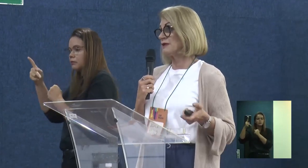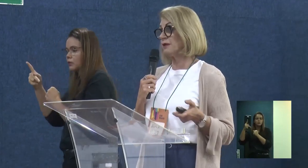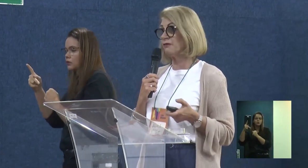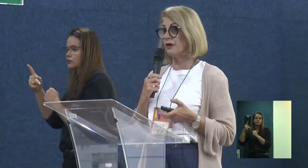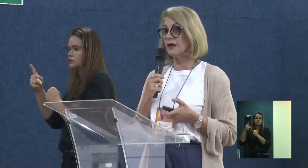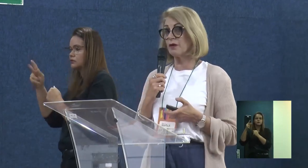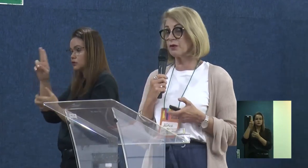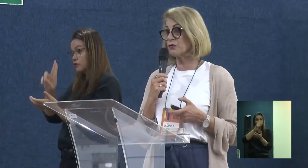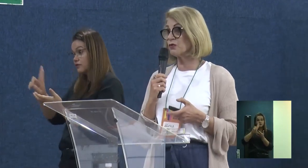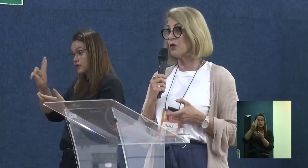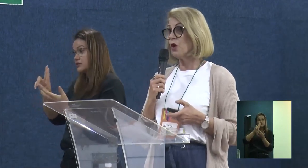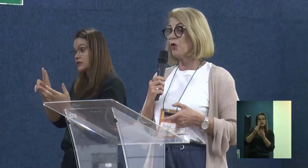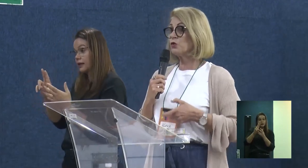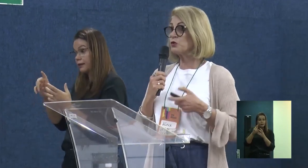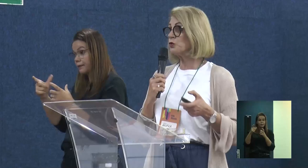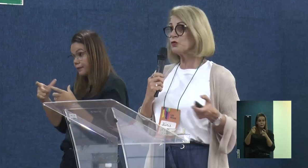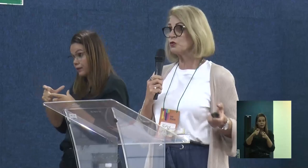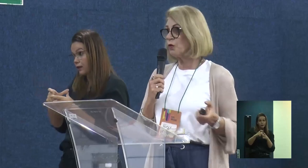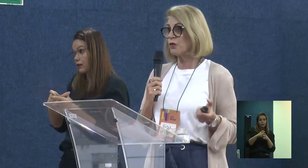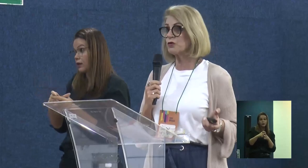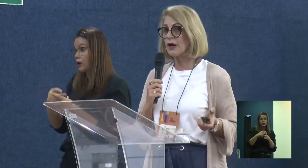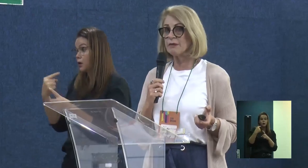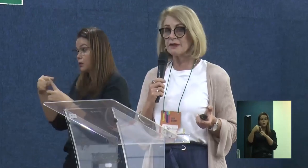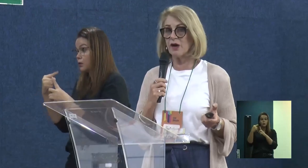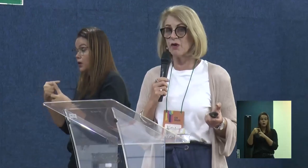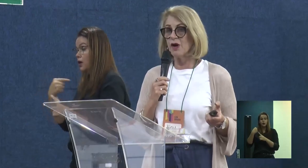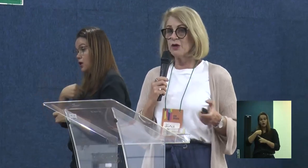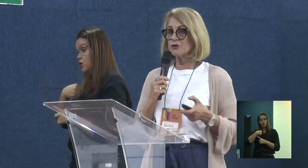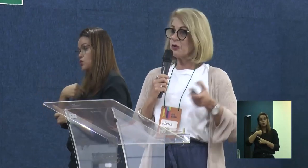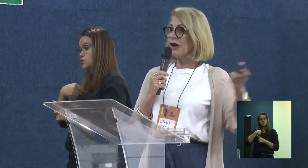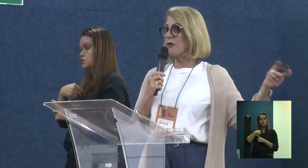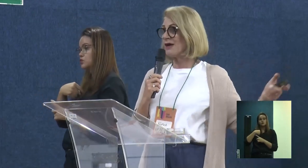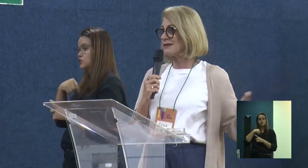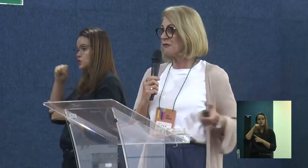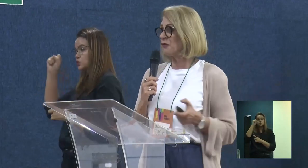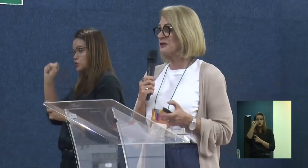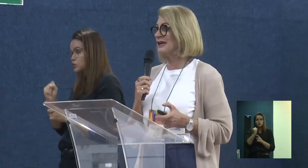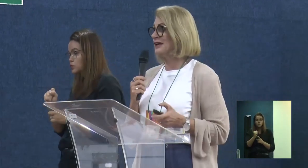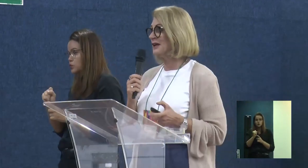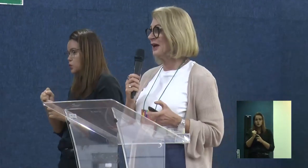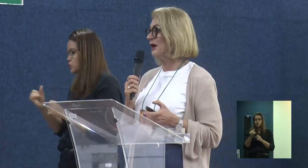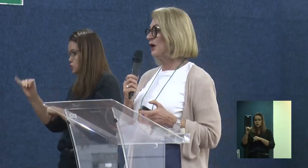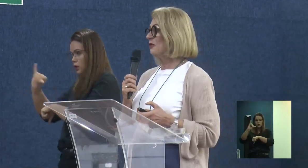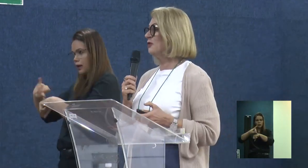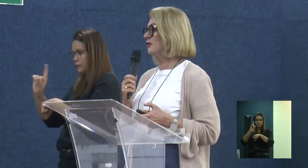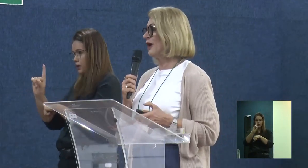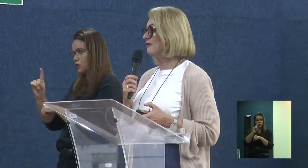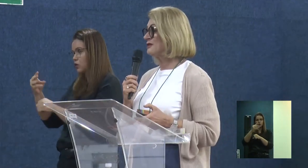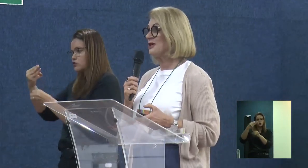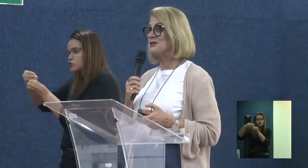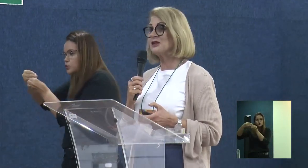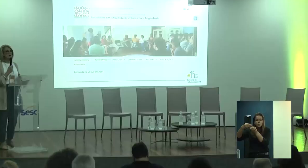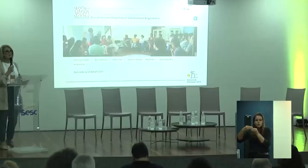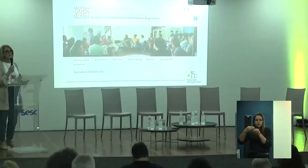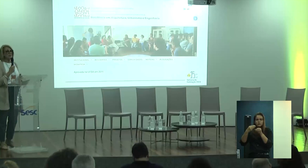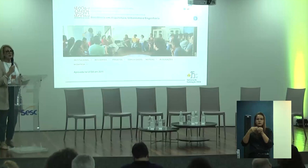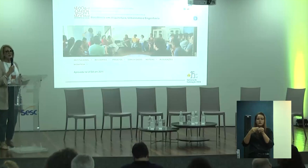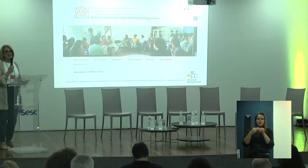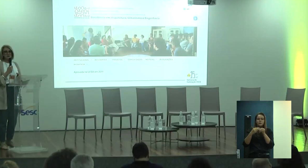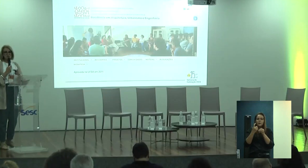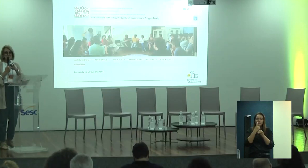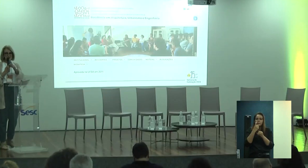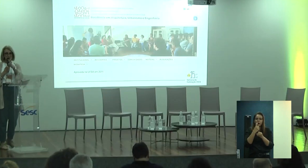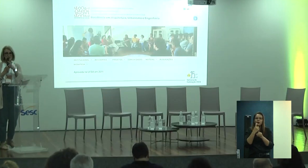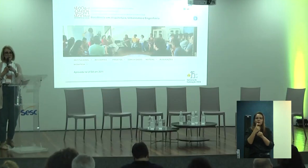menor e bem mais periférica, porque eu sou o sul do sul, eu não sou capital, eu sou lá quase na fronteira, né, com o Uruguai e com Argentina.